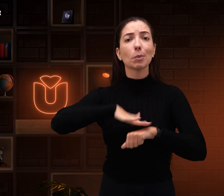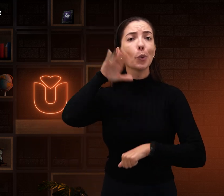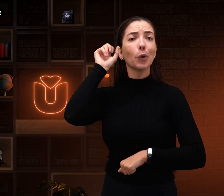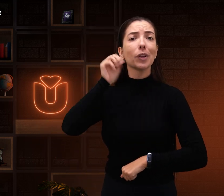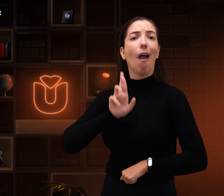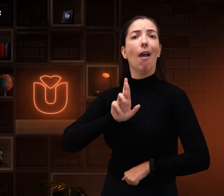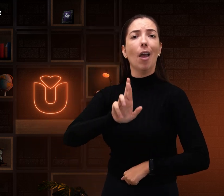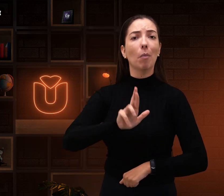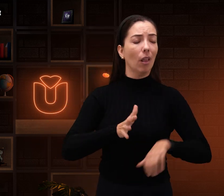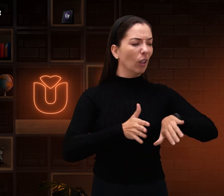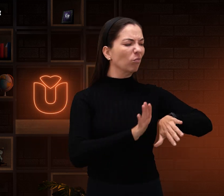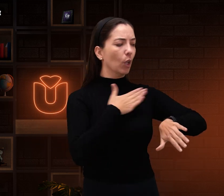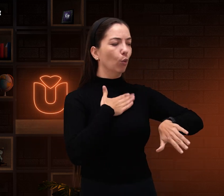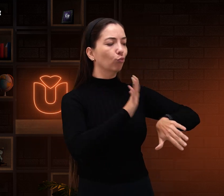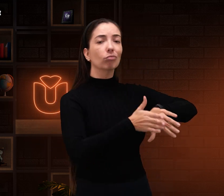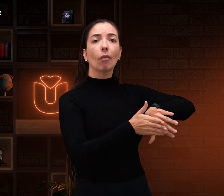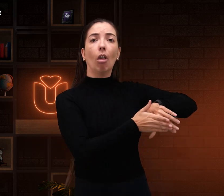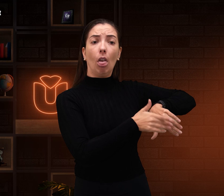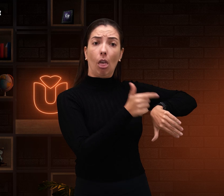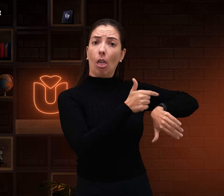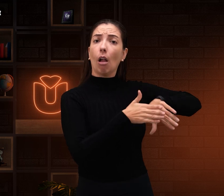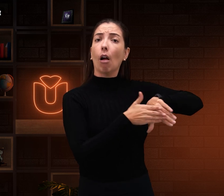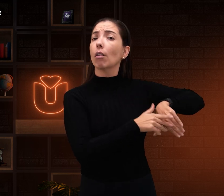O ouvinte representava o surdo, mas o excluía.